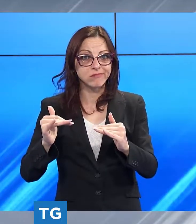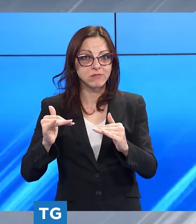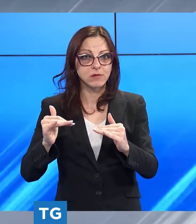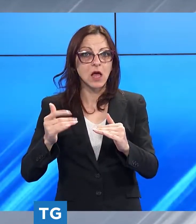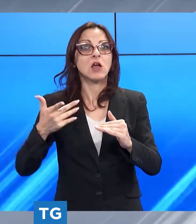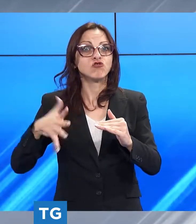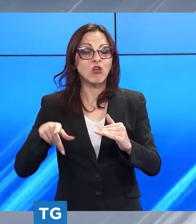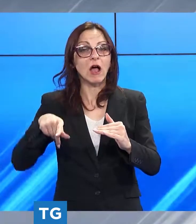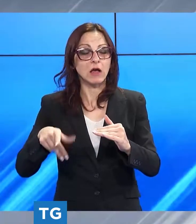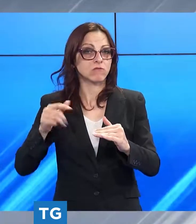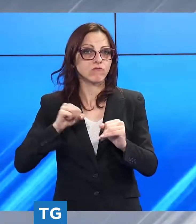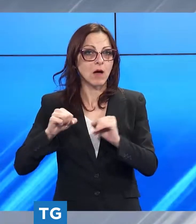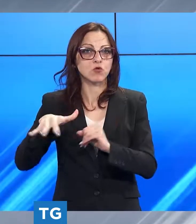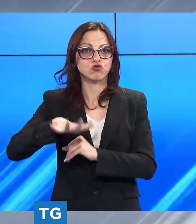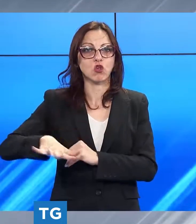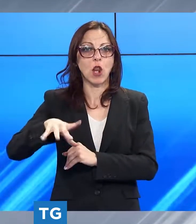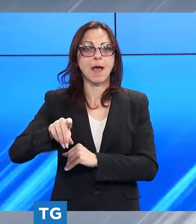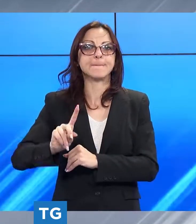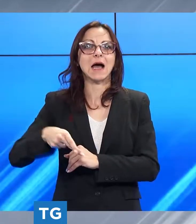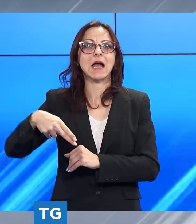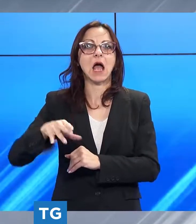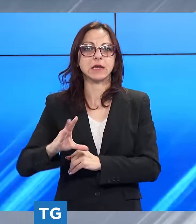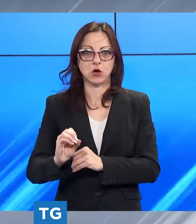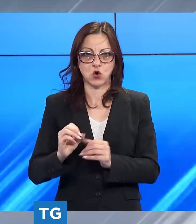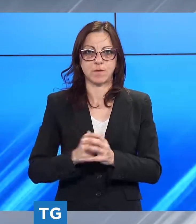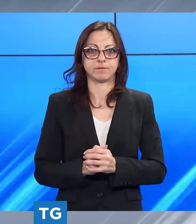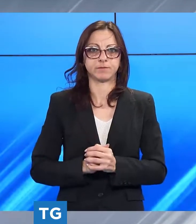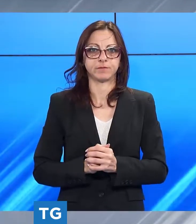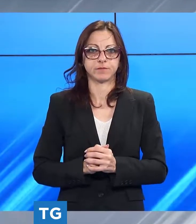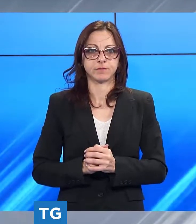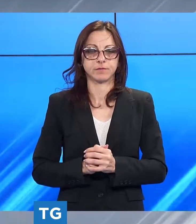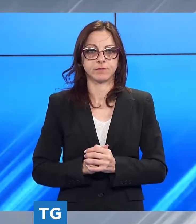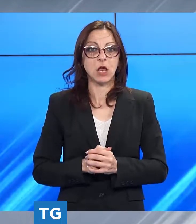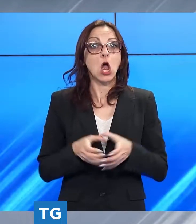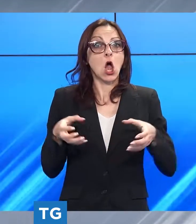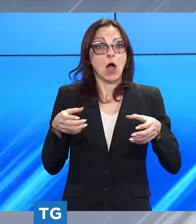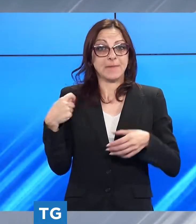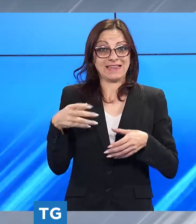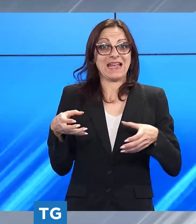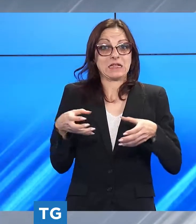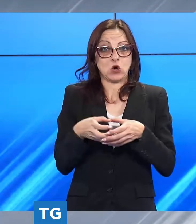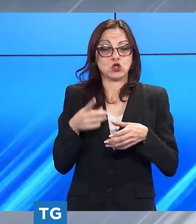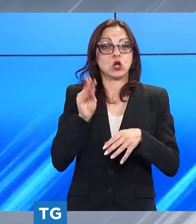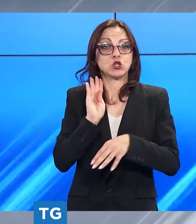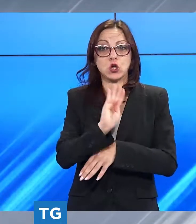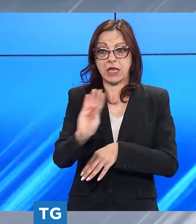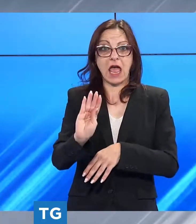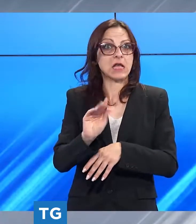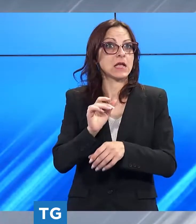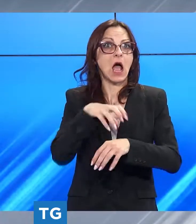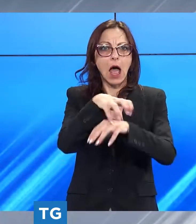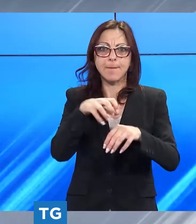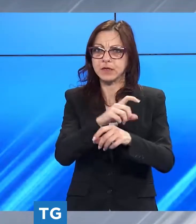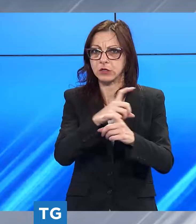consorzio chiede che gli amministratori a tutti i livelli si attivino per reperire le risorse economiche necessarie ad un intervento di